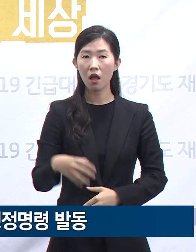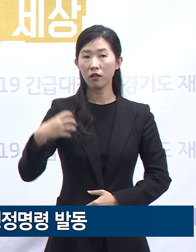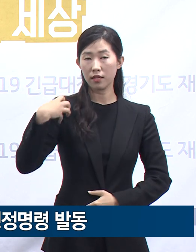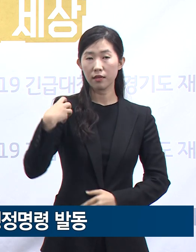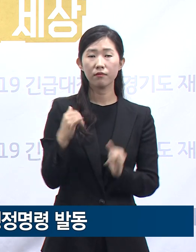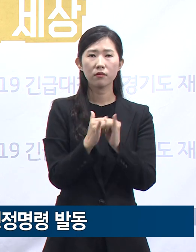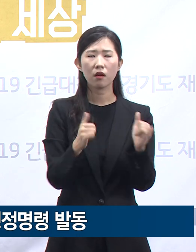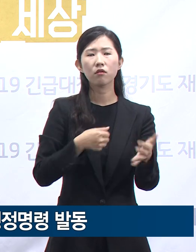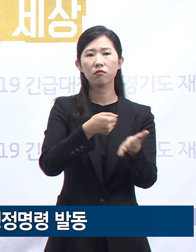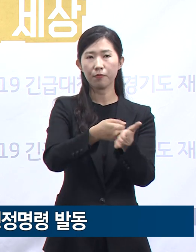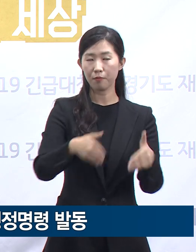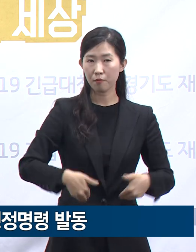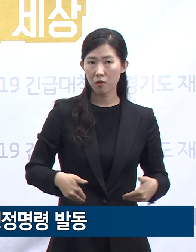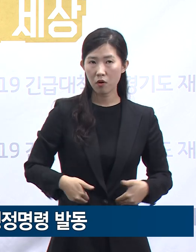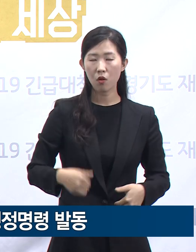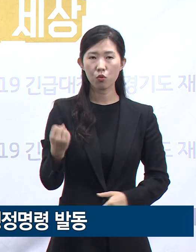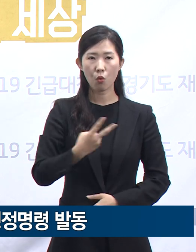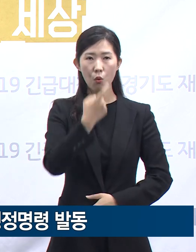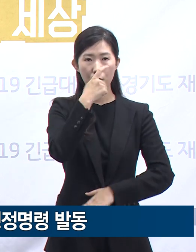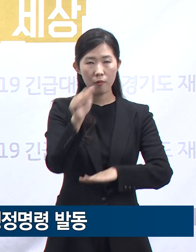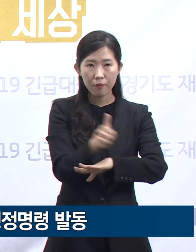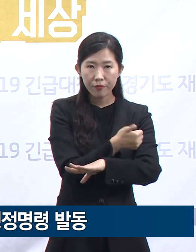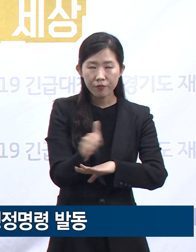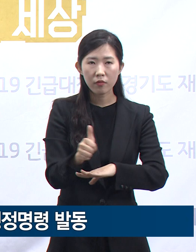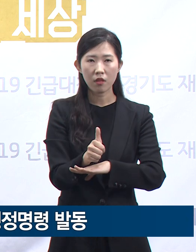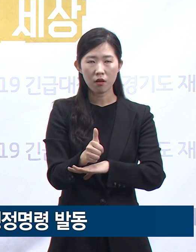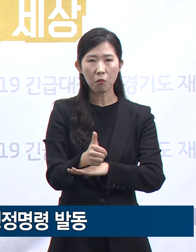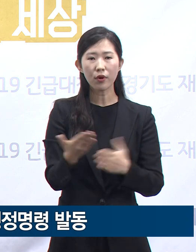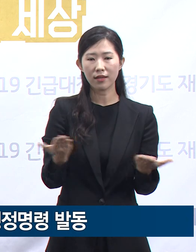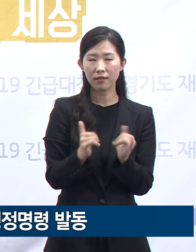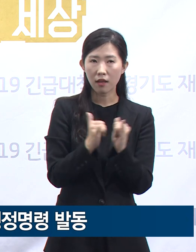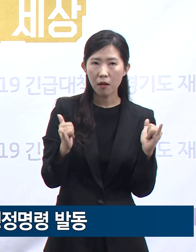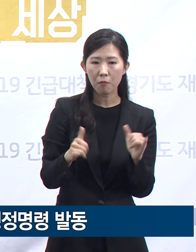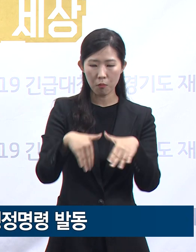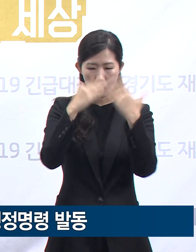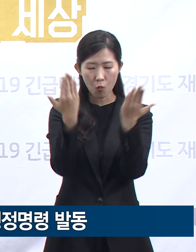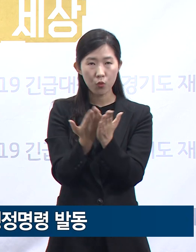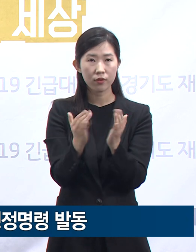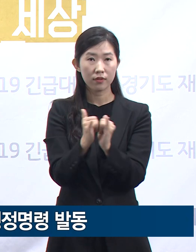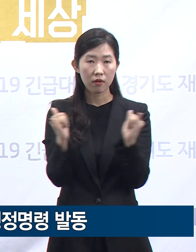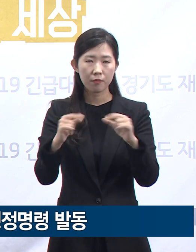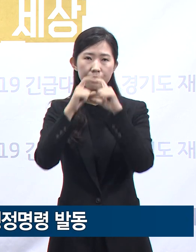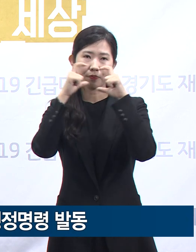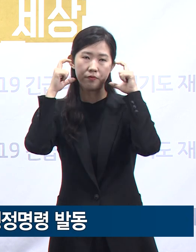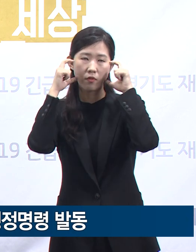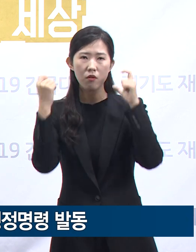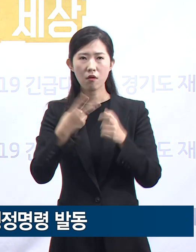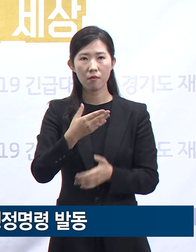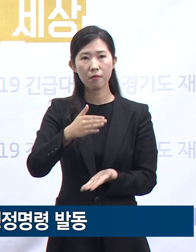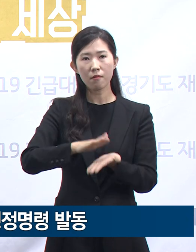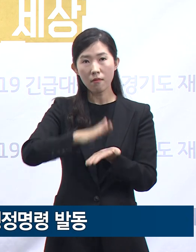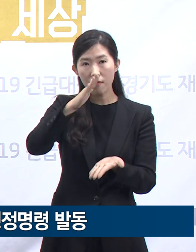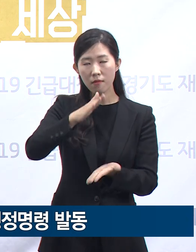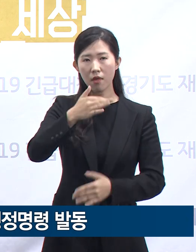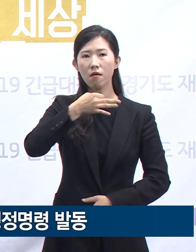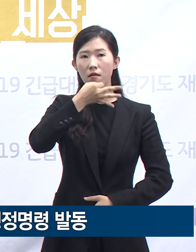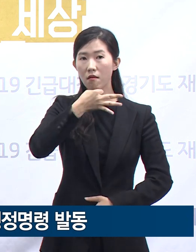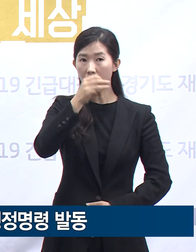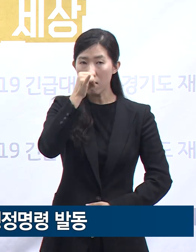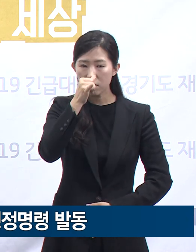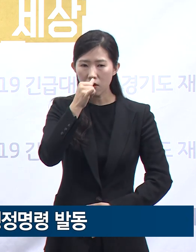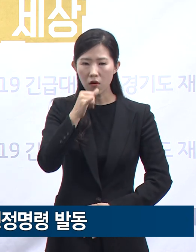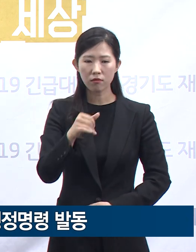지정, 종사자 및 학습자 전원 마스크 착용, 발열, 인후통, 기침 등 유증상자 출입 금지,